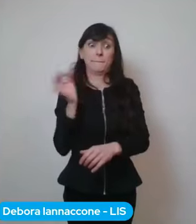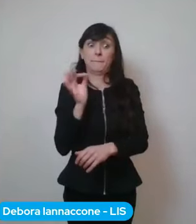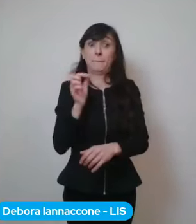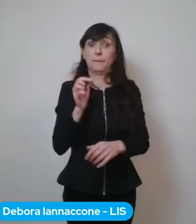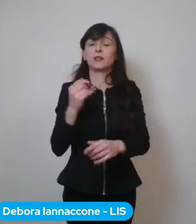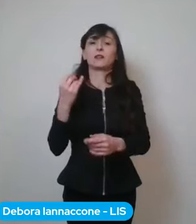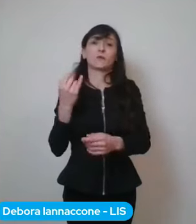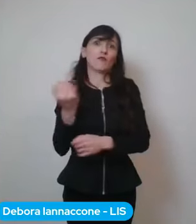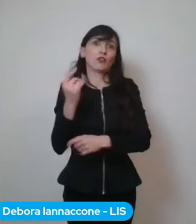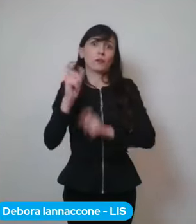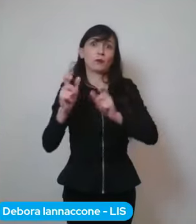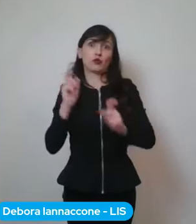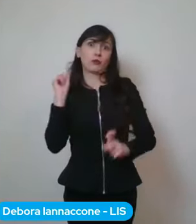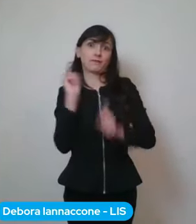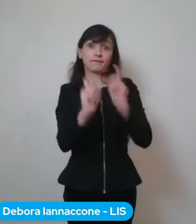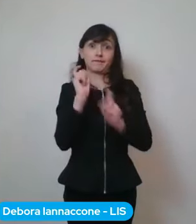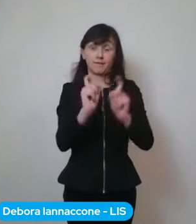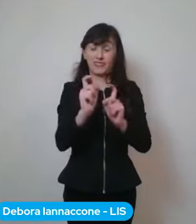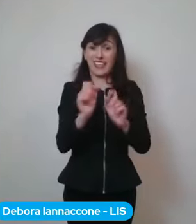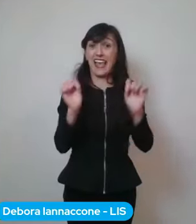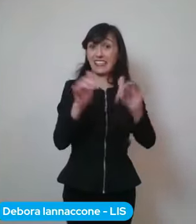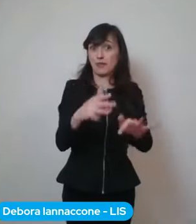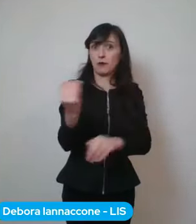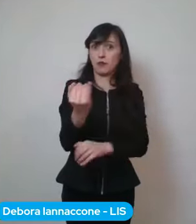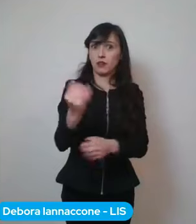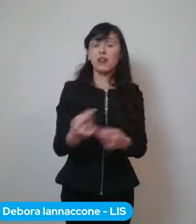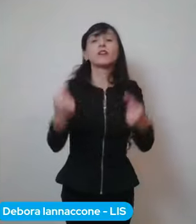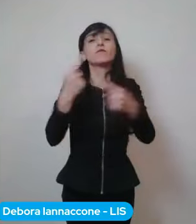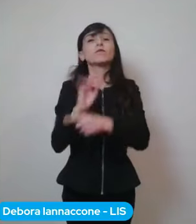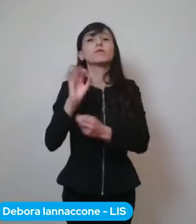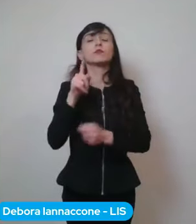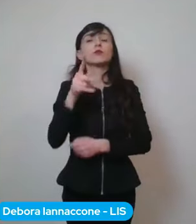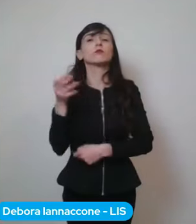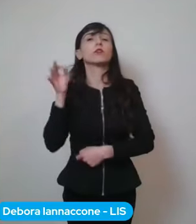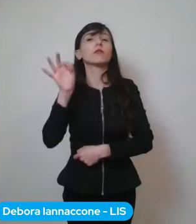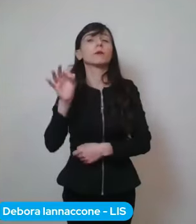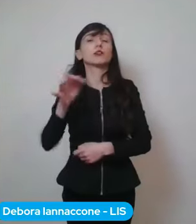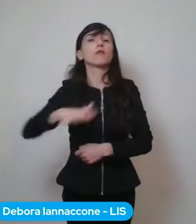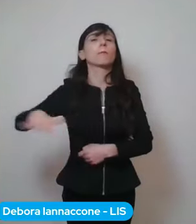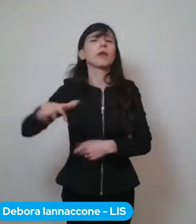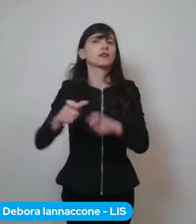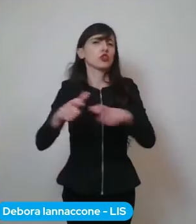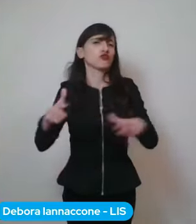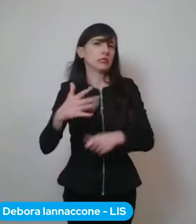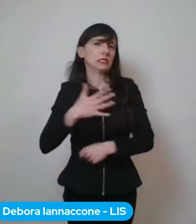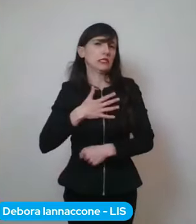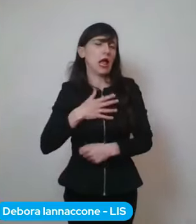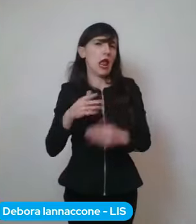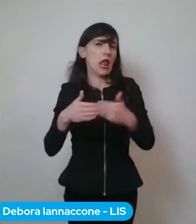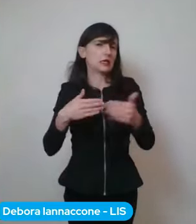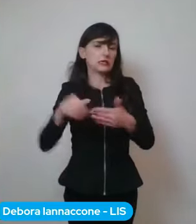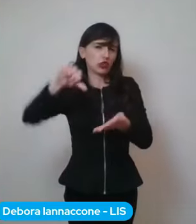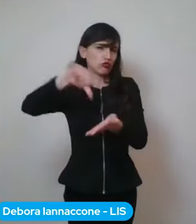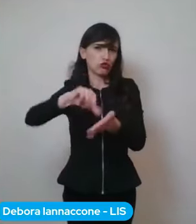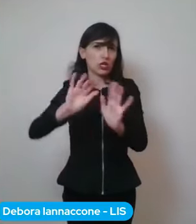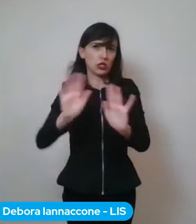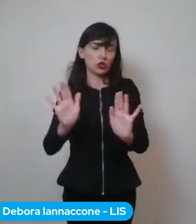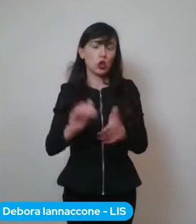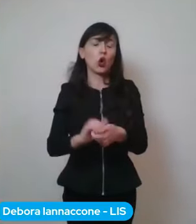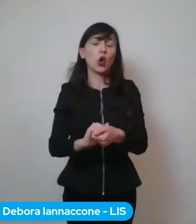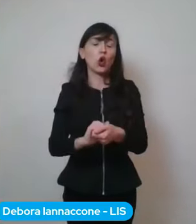assembramento. Se si riferisce magari a situazioni delle piazze nella nostra città al centro diciamo